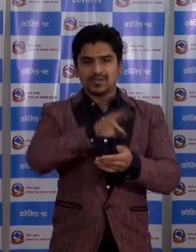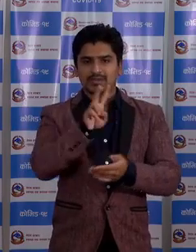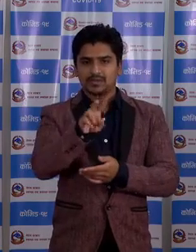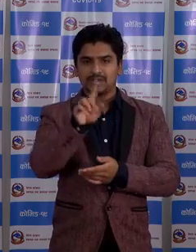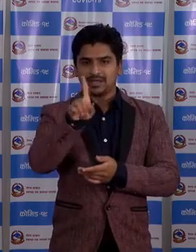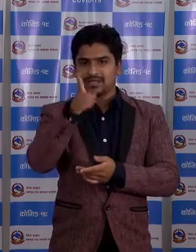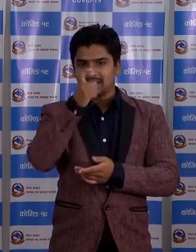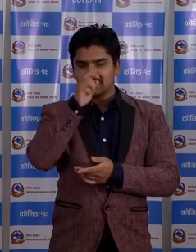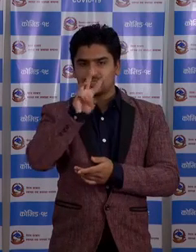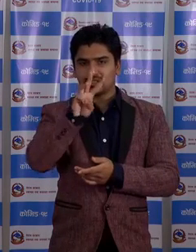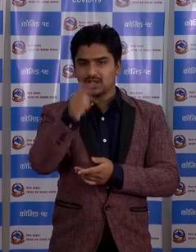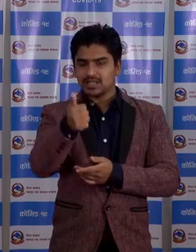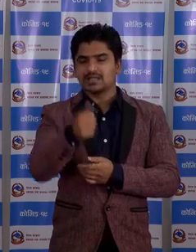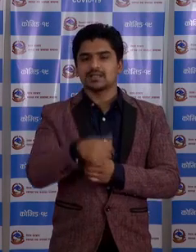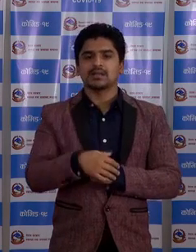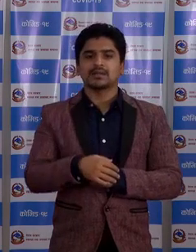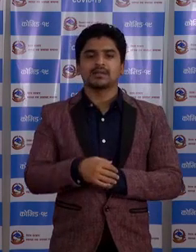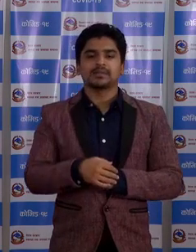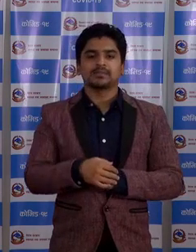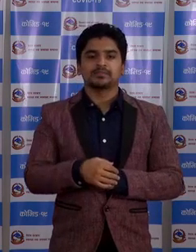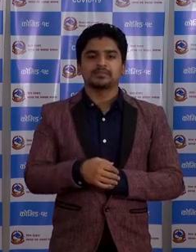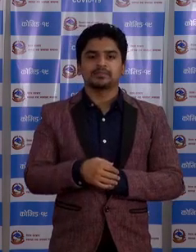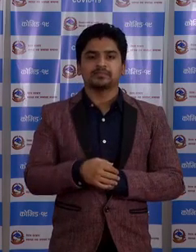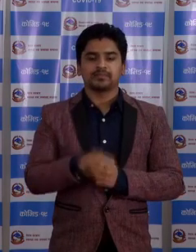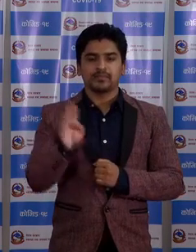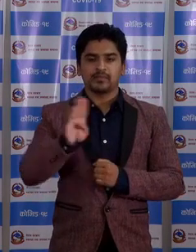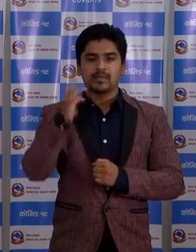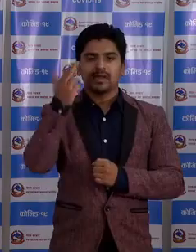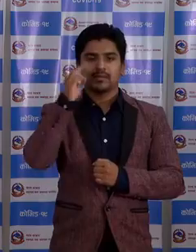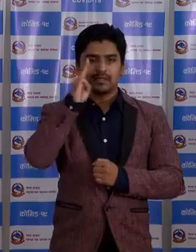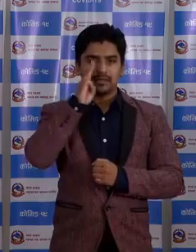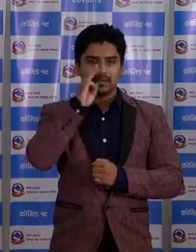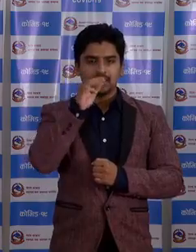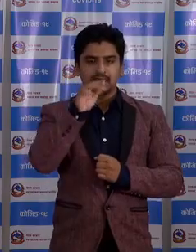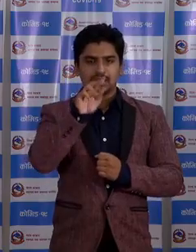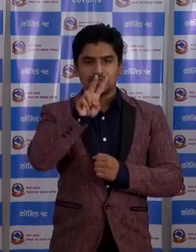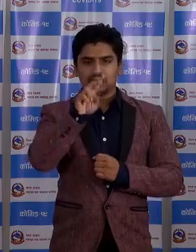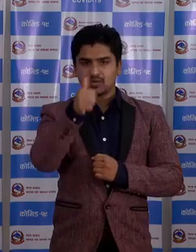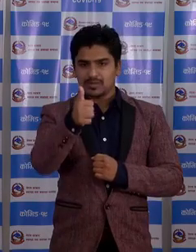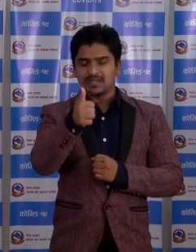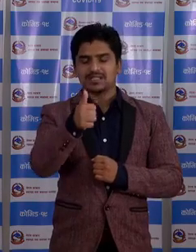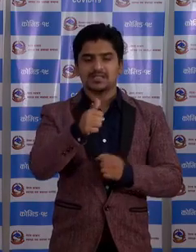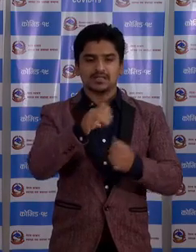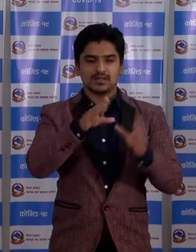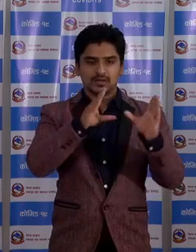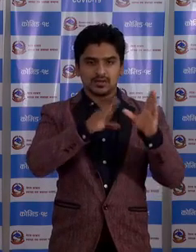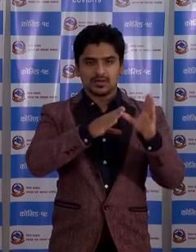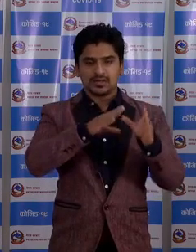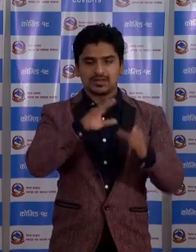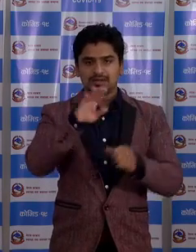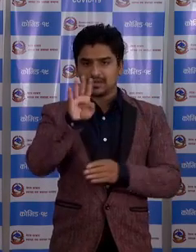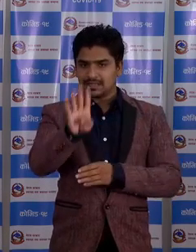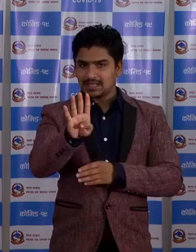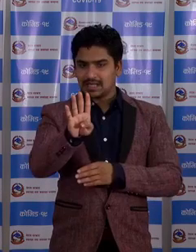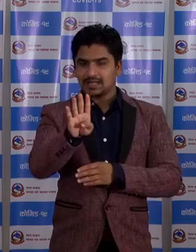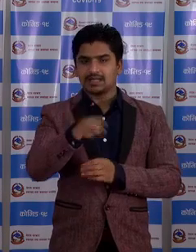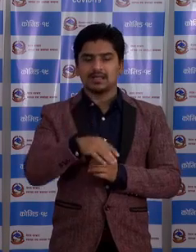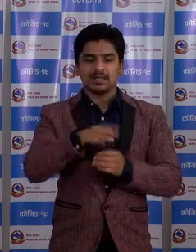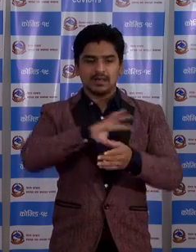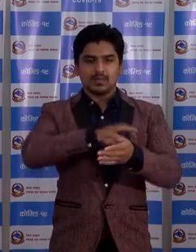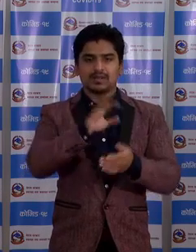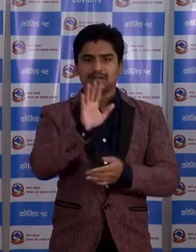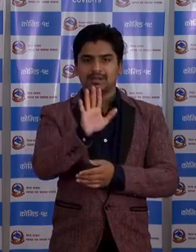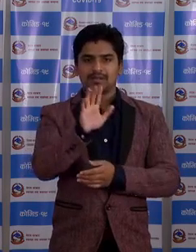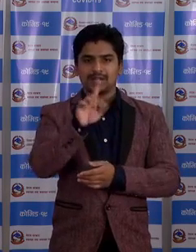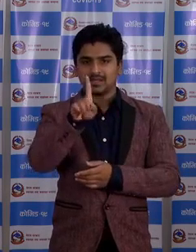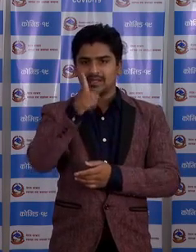दुई माँ 136 वागमति पृदेश माँ 26 गंडगि पृदेश माँ 4 पृदेश